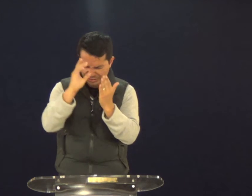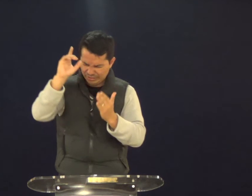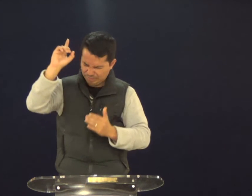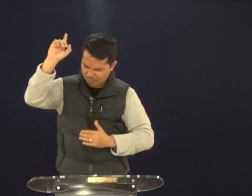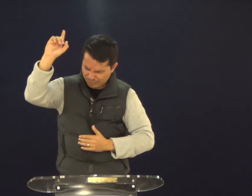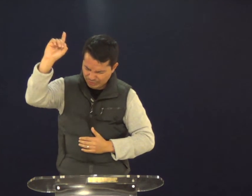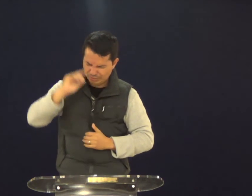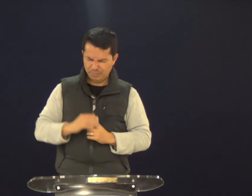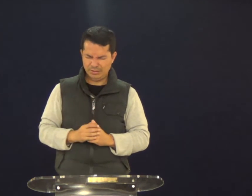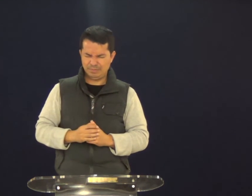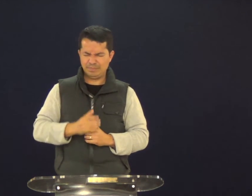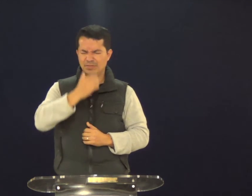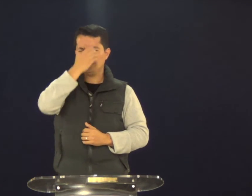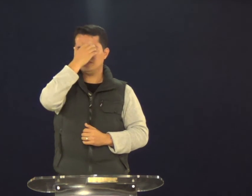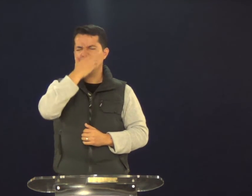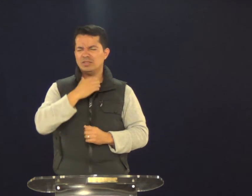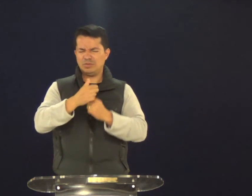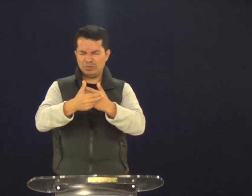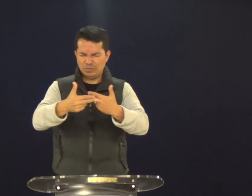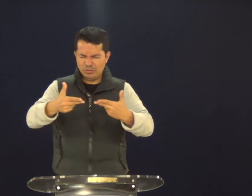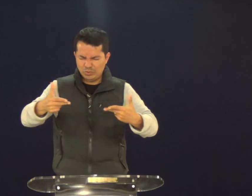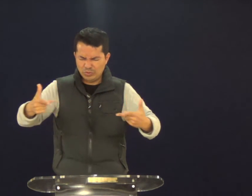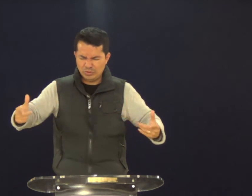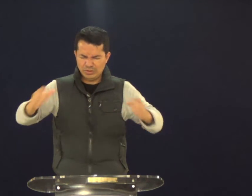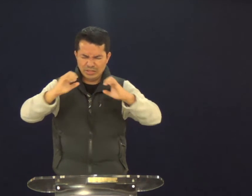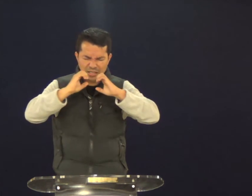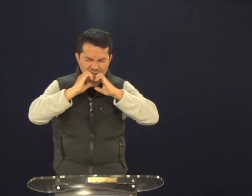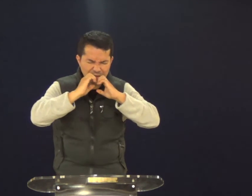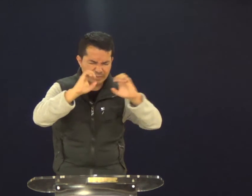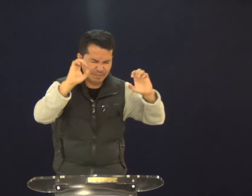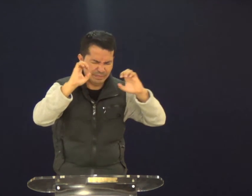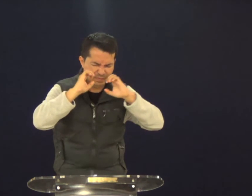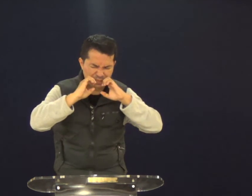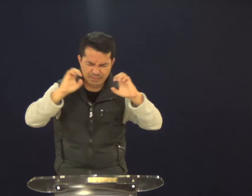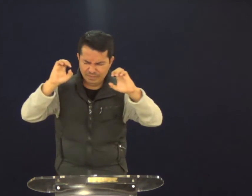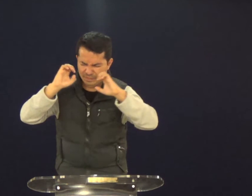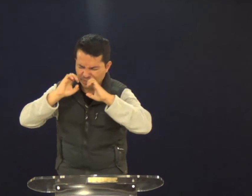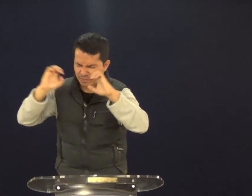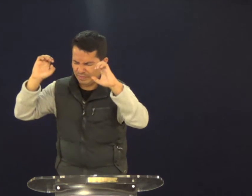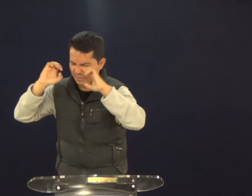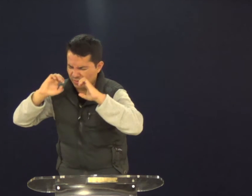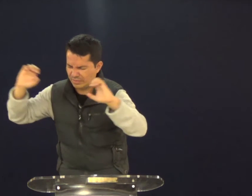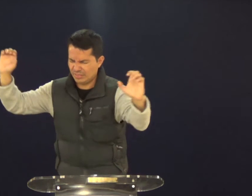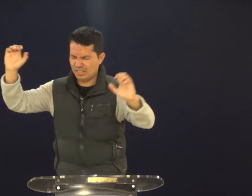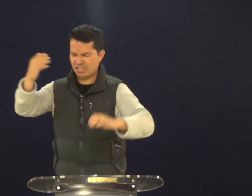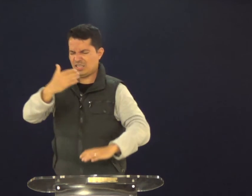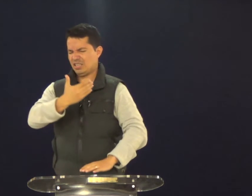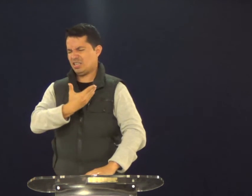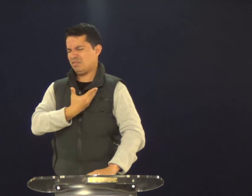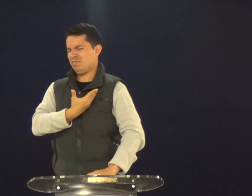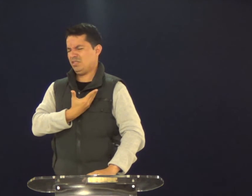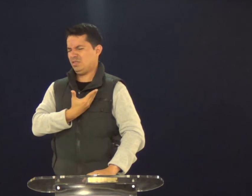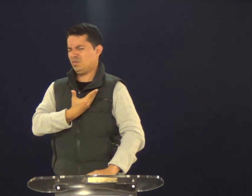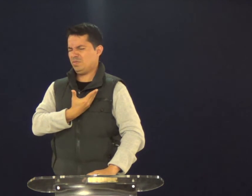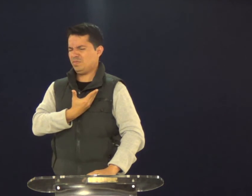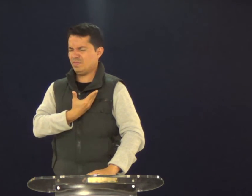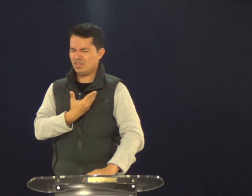estudar da Tua Palavra. Que esse fruto seja o evangelizar os nossos